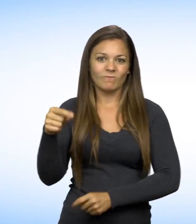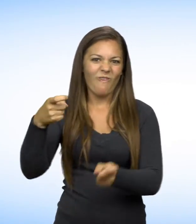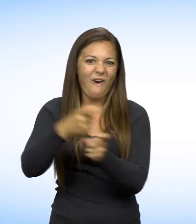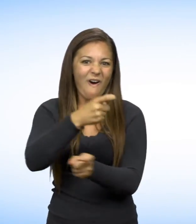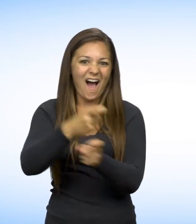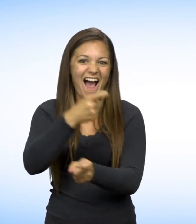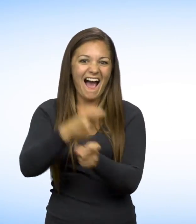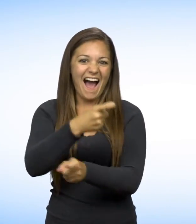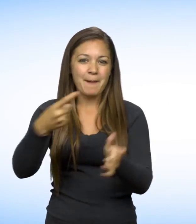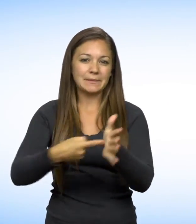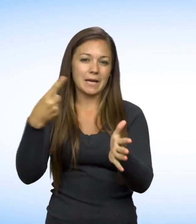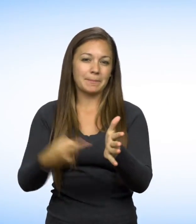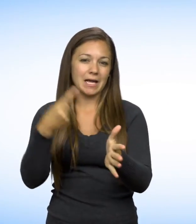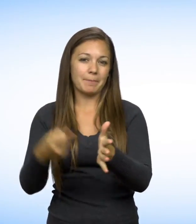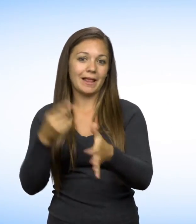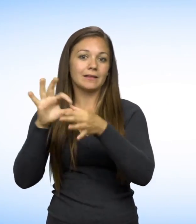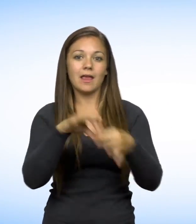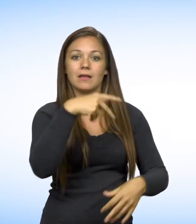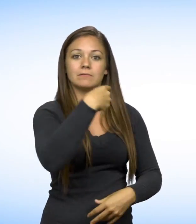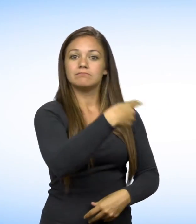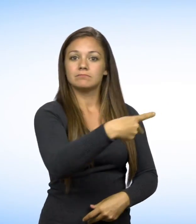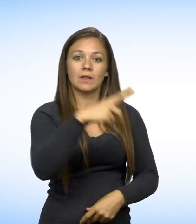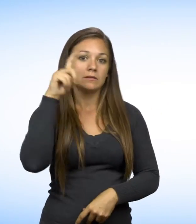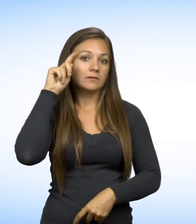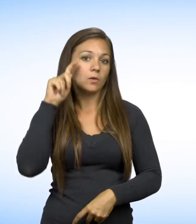au sujet de l'orientation sexuelle d'un collègue de travail.